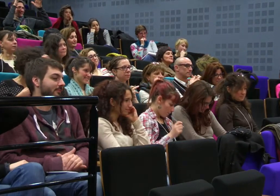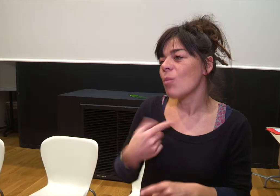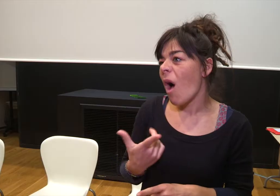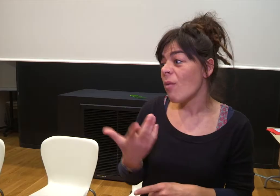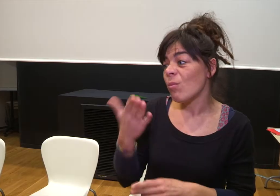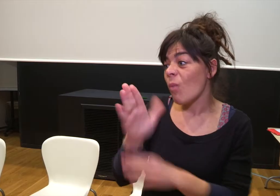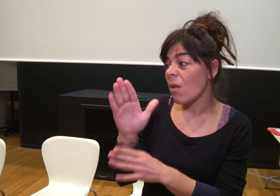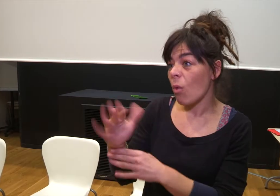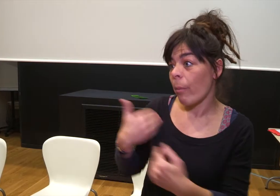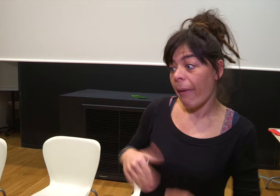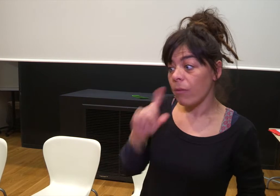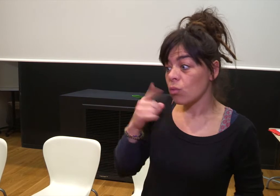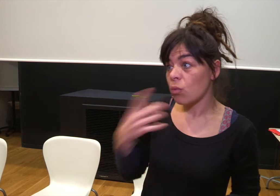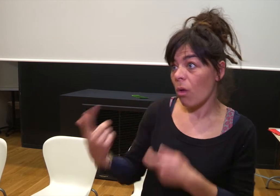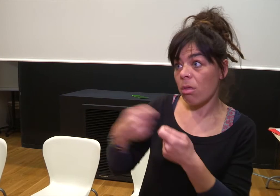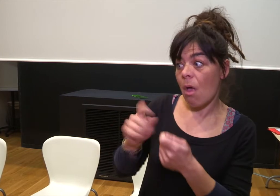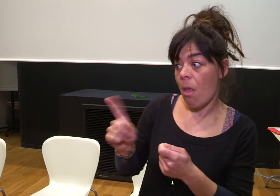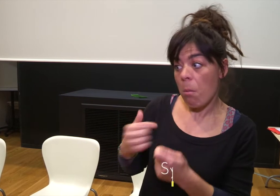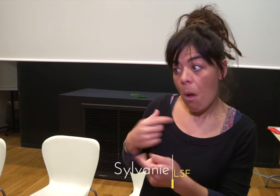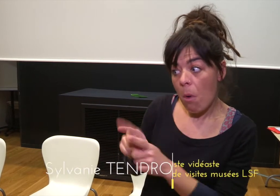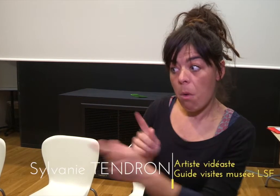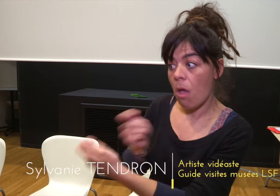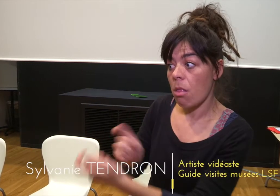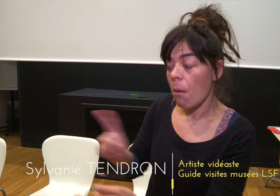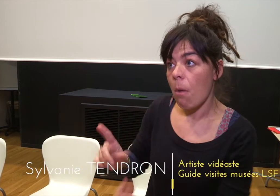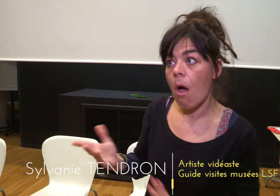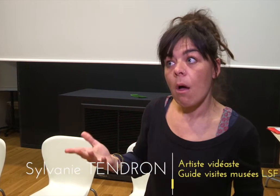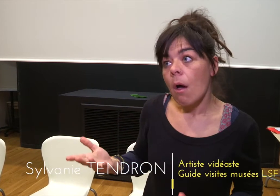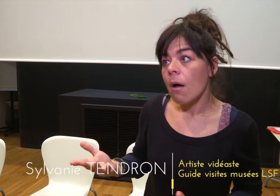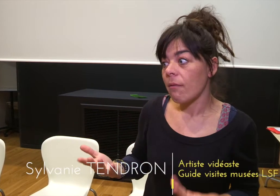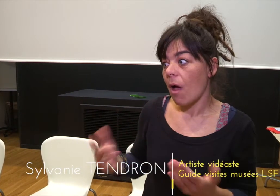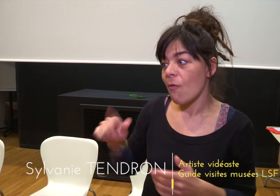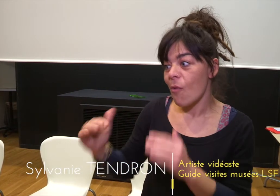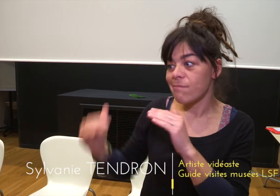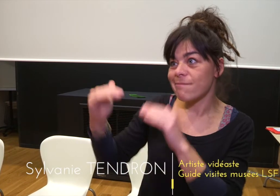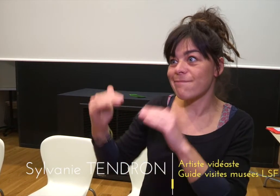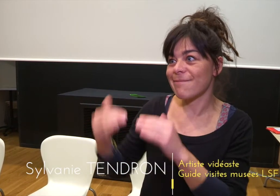C'est vrai que moi, je ne montre pas que je suis sourde. Je montre que c'est à tout le monde de s'adapter.